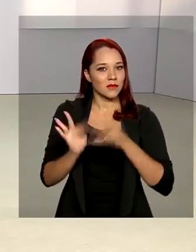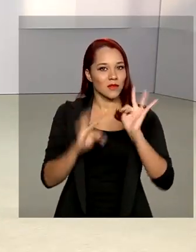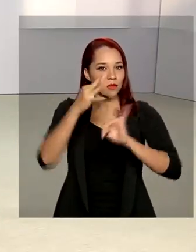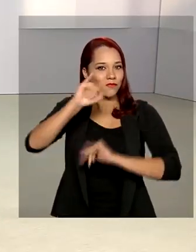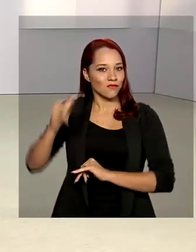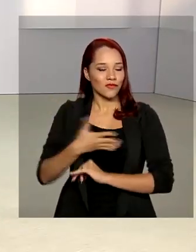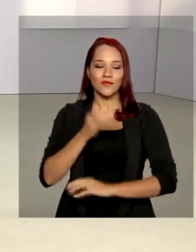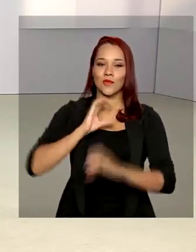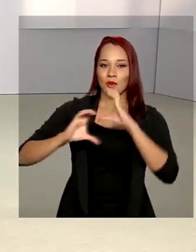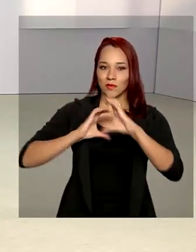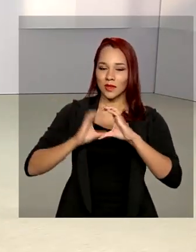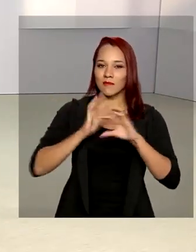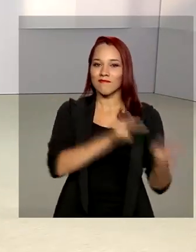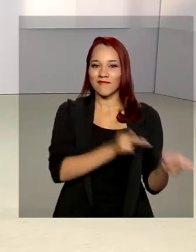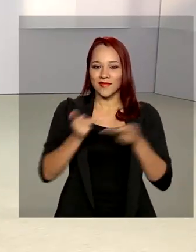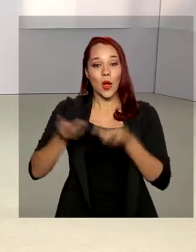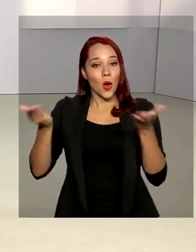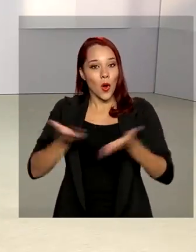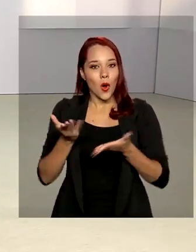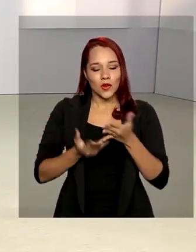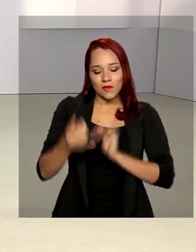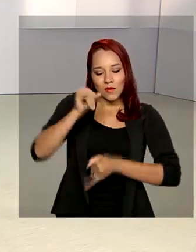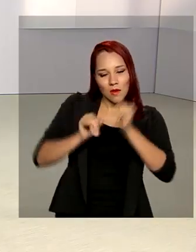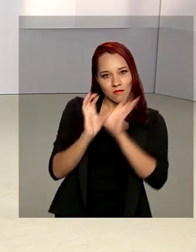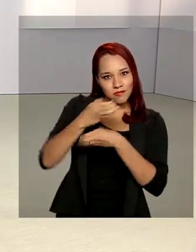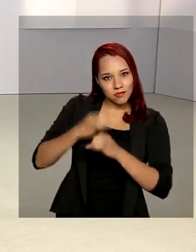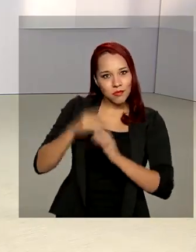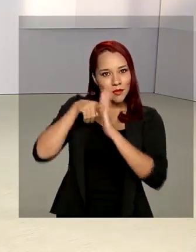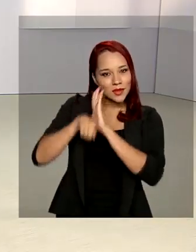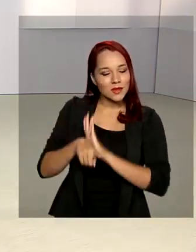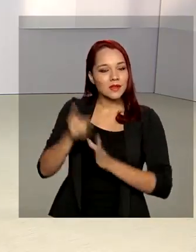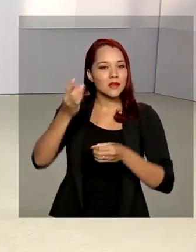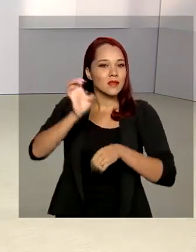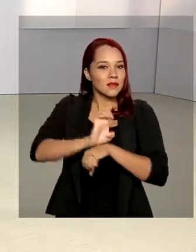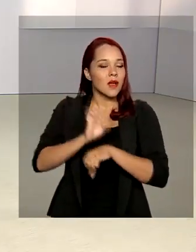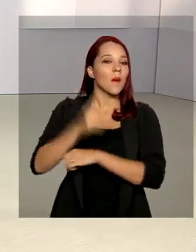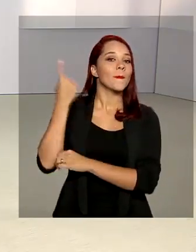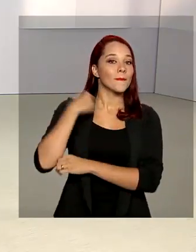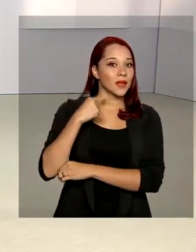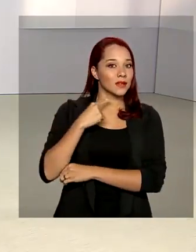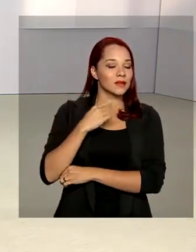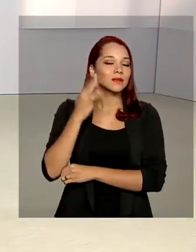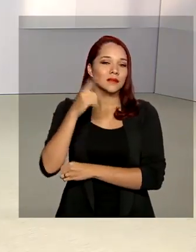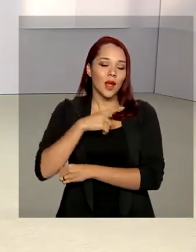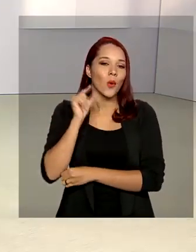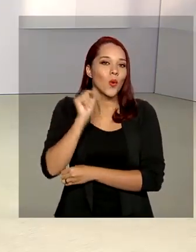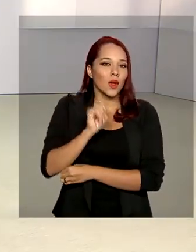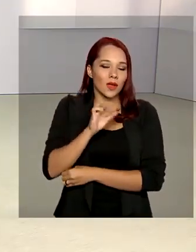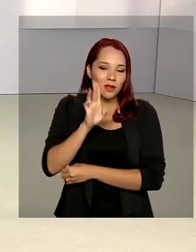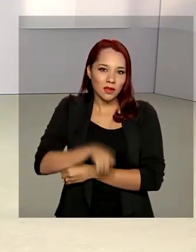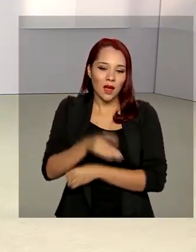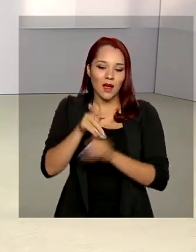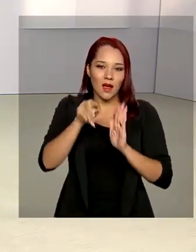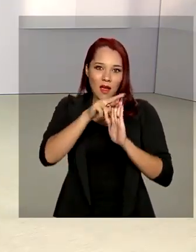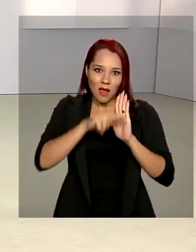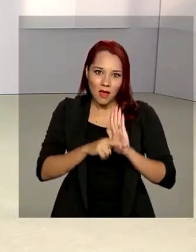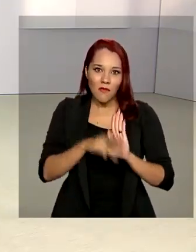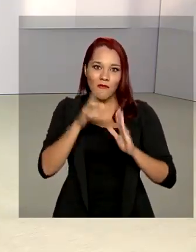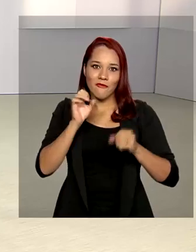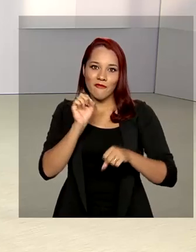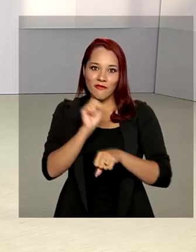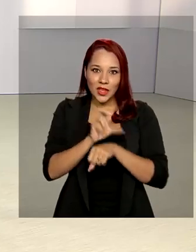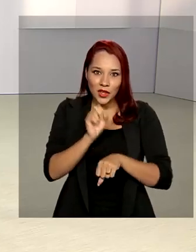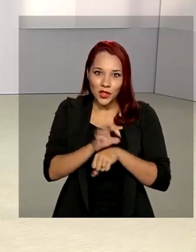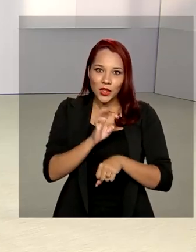e Comunicações, visita hoje laboratórios de pesquisa em Minas Gerais. A agenda faz parte da Rede Vírus MCTIC, que